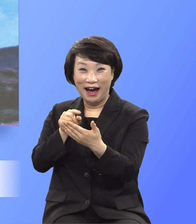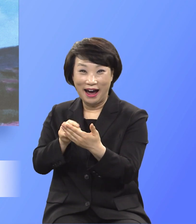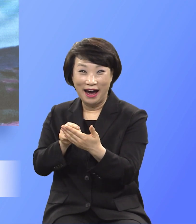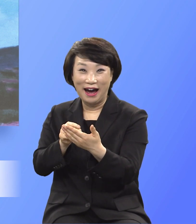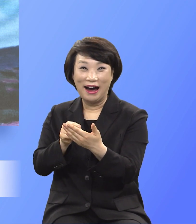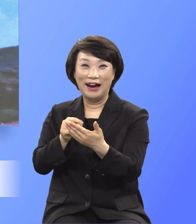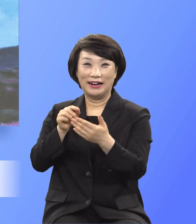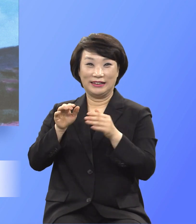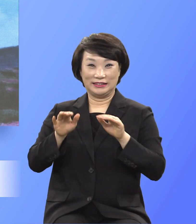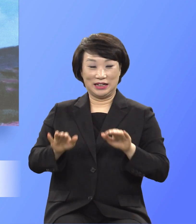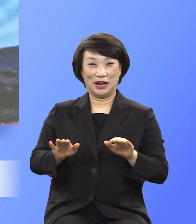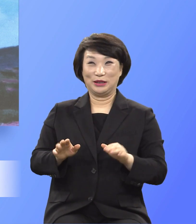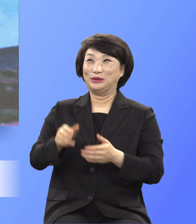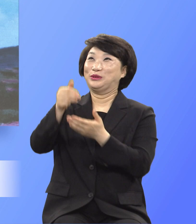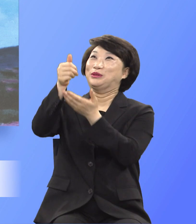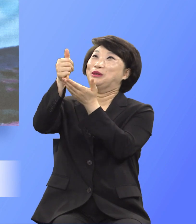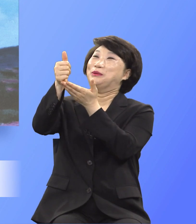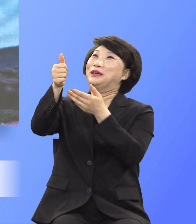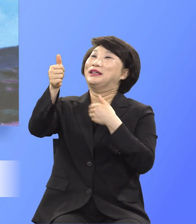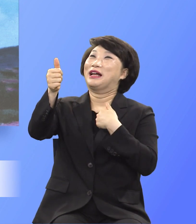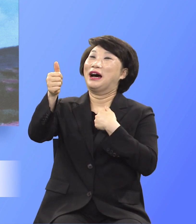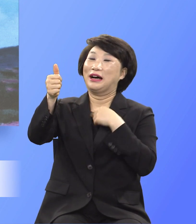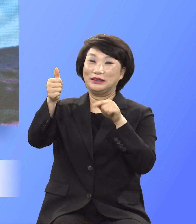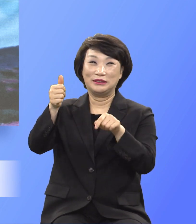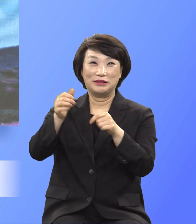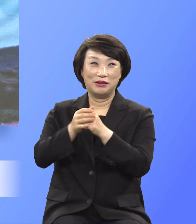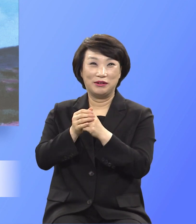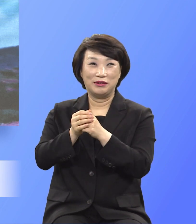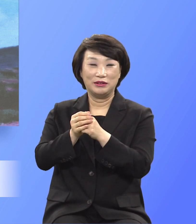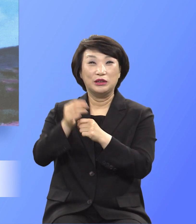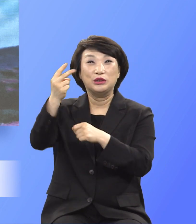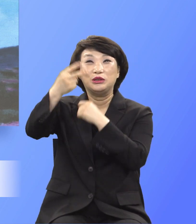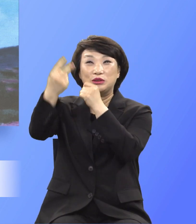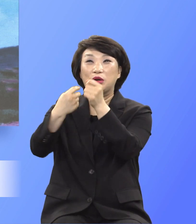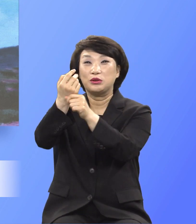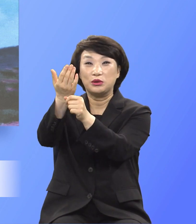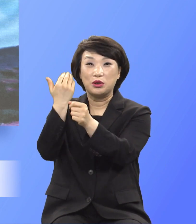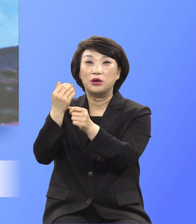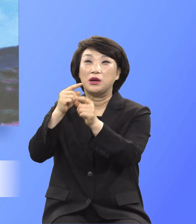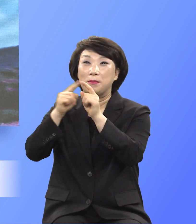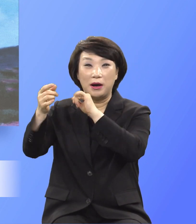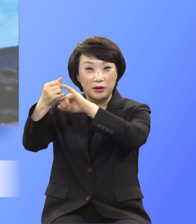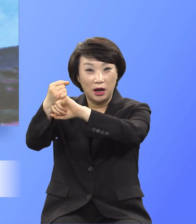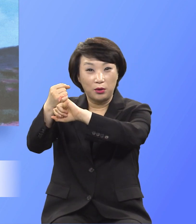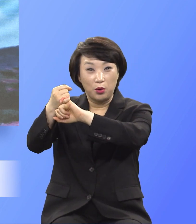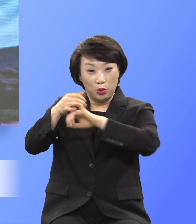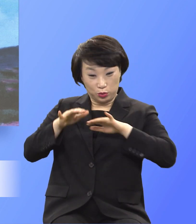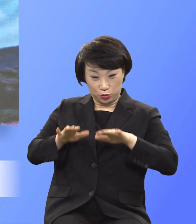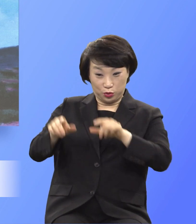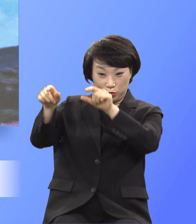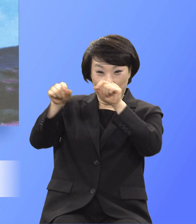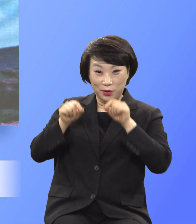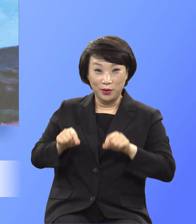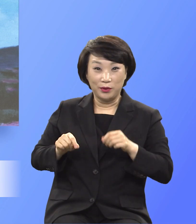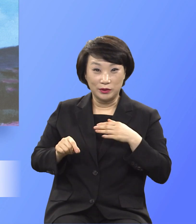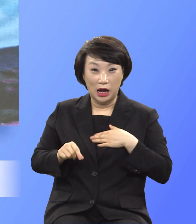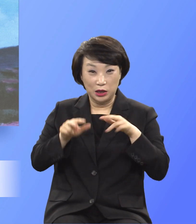주님이 2, 7년 전에 하신 말씀이 오늘 내게 방언으로